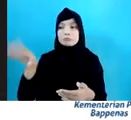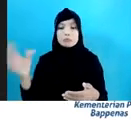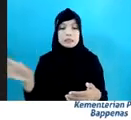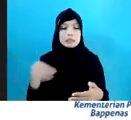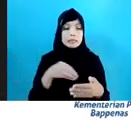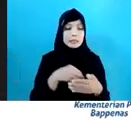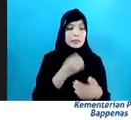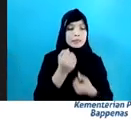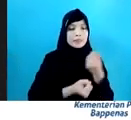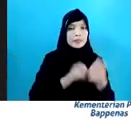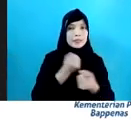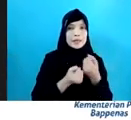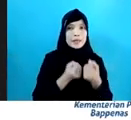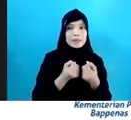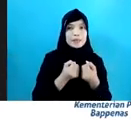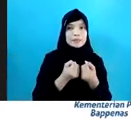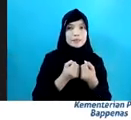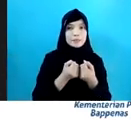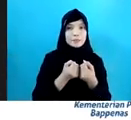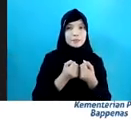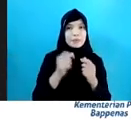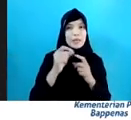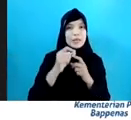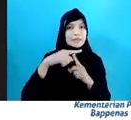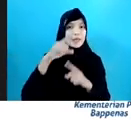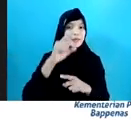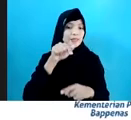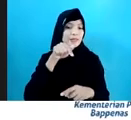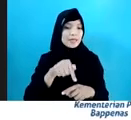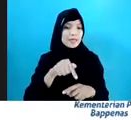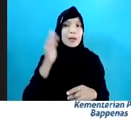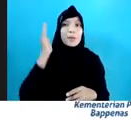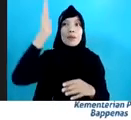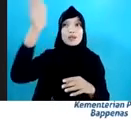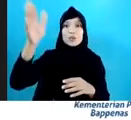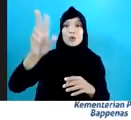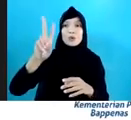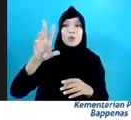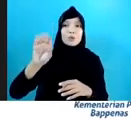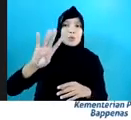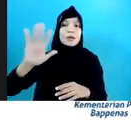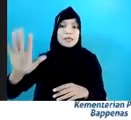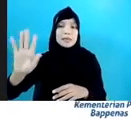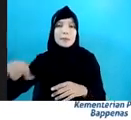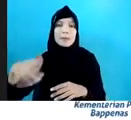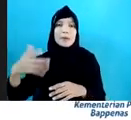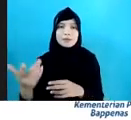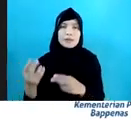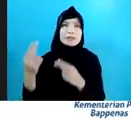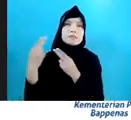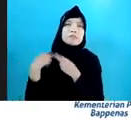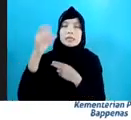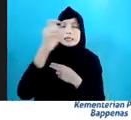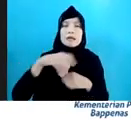kegiatan-kegiatan Save the Children ini Tentunya akan menjadi tulang punggung Dan prime mover